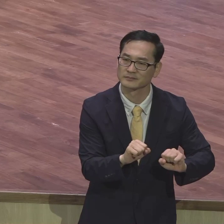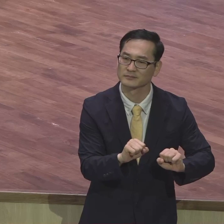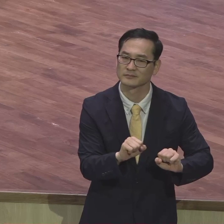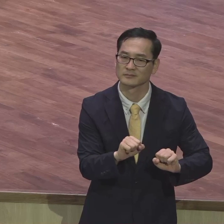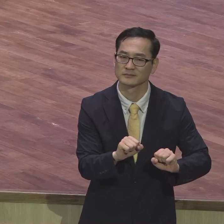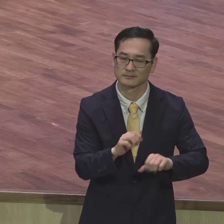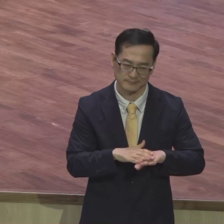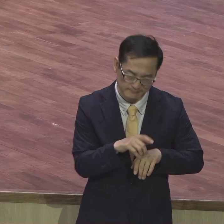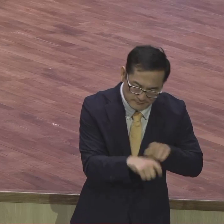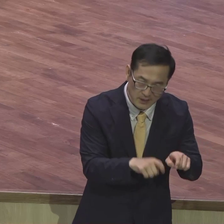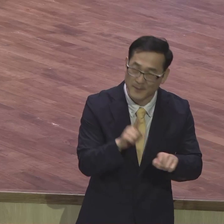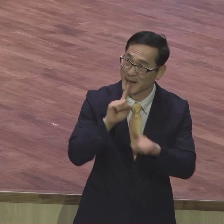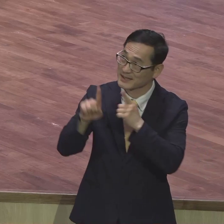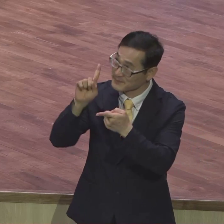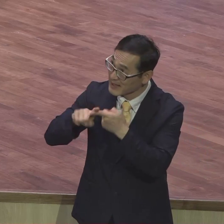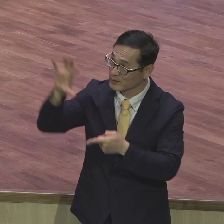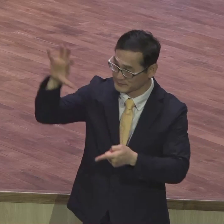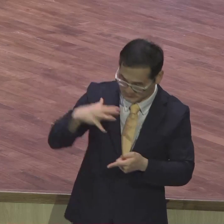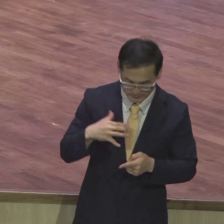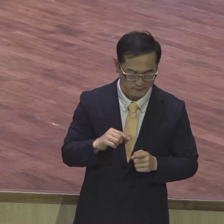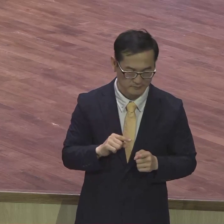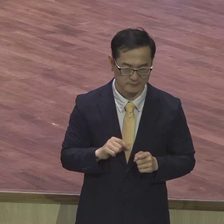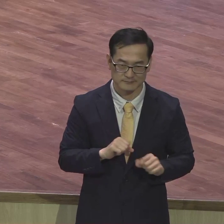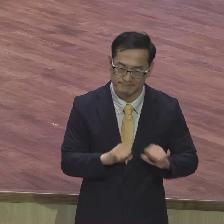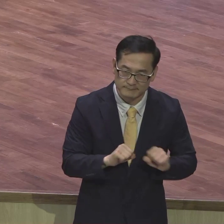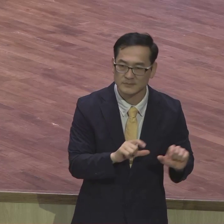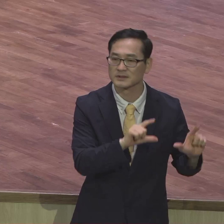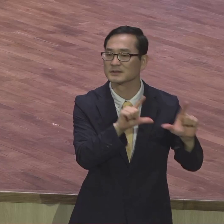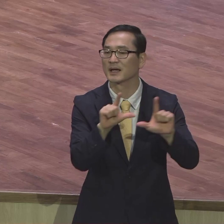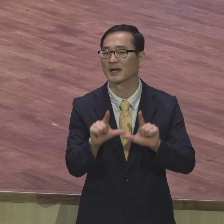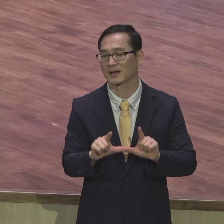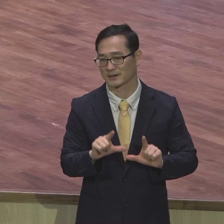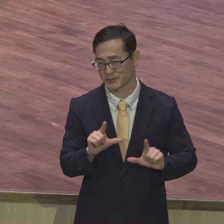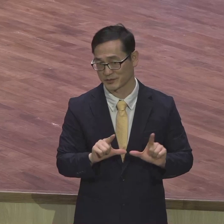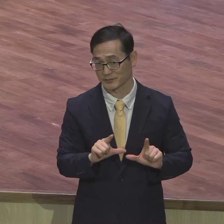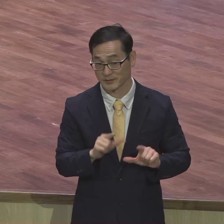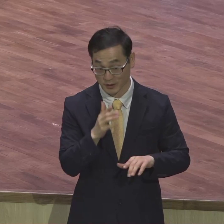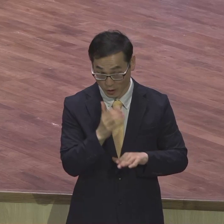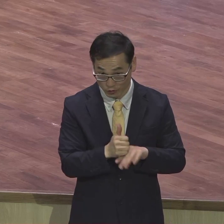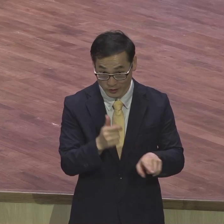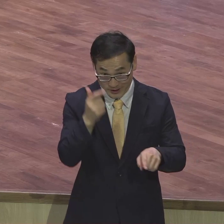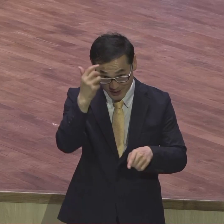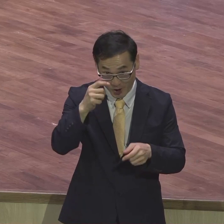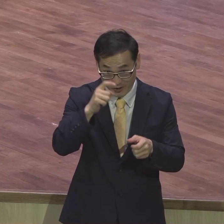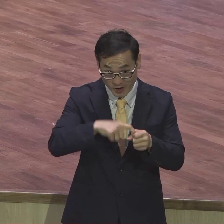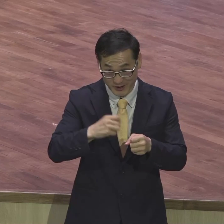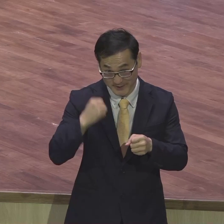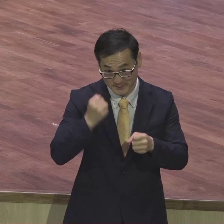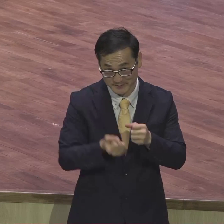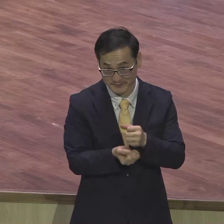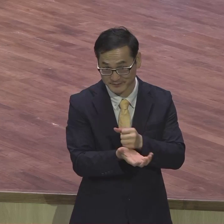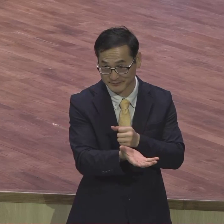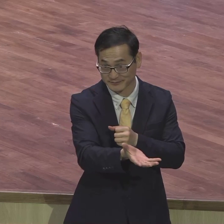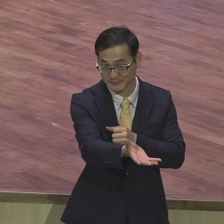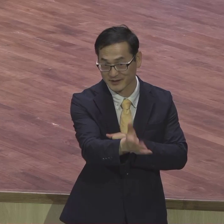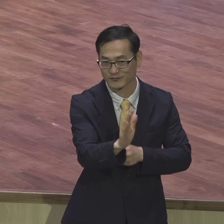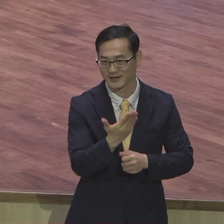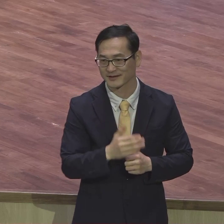실제로 말씀 적용되면 그 단계가 있습니다 영적 영향력을 가정에서 직장에서 여러분